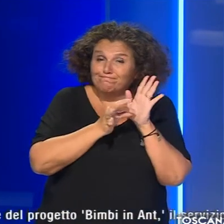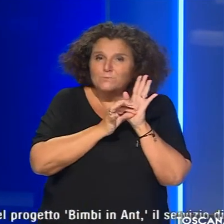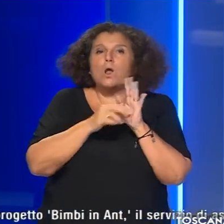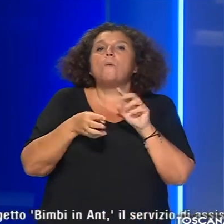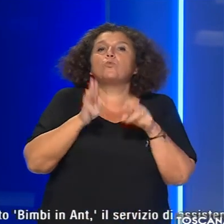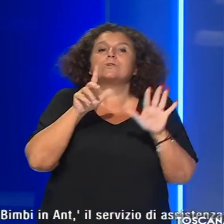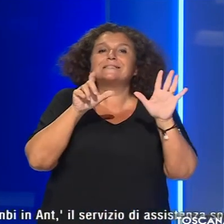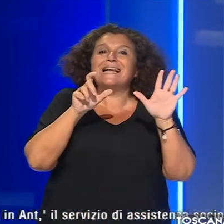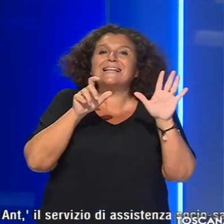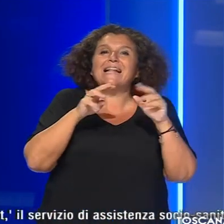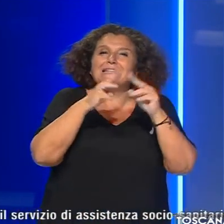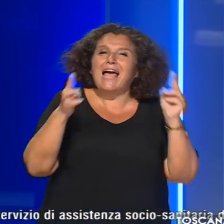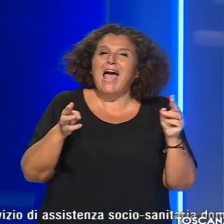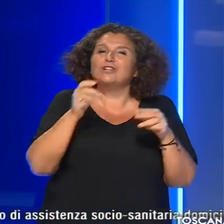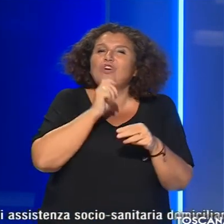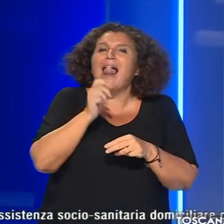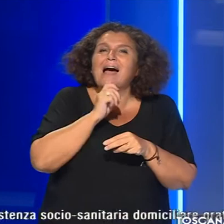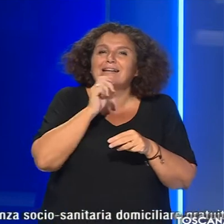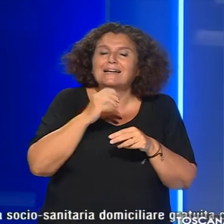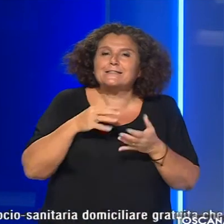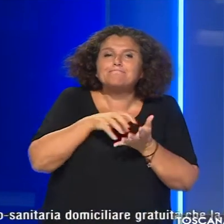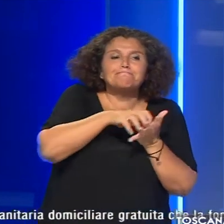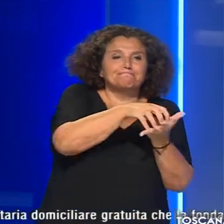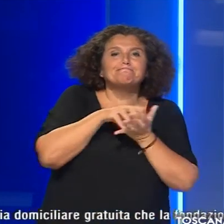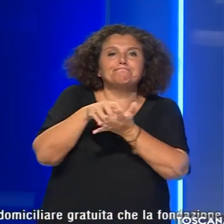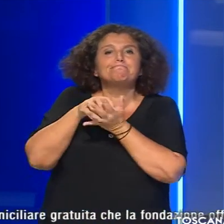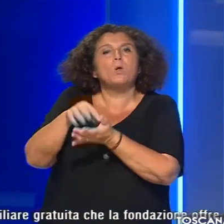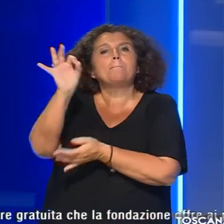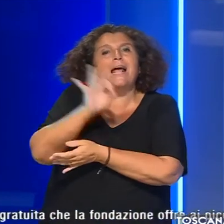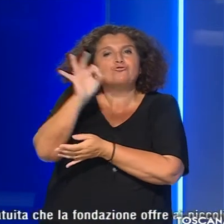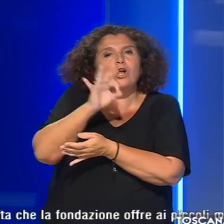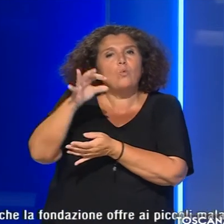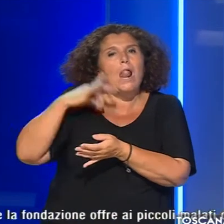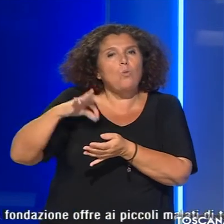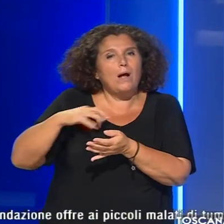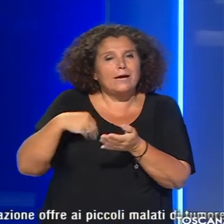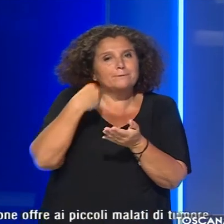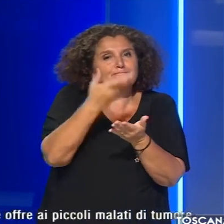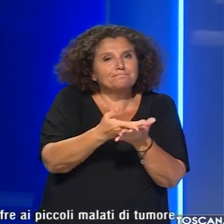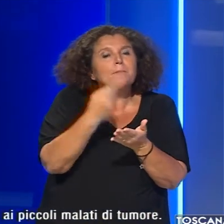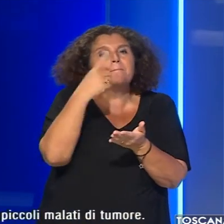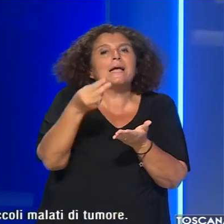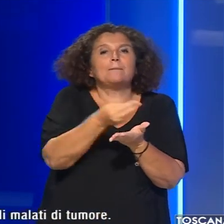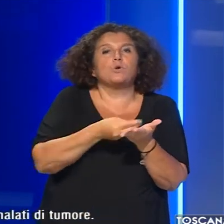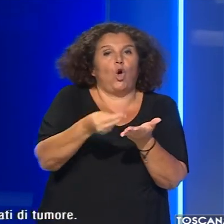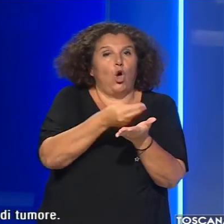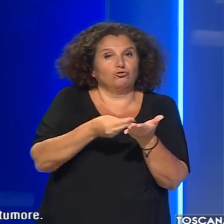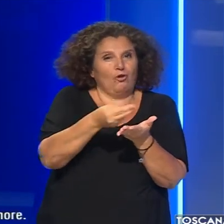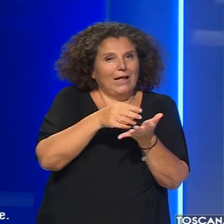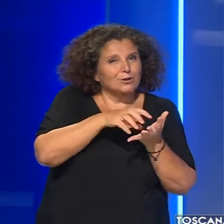70 gelaterie devolveranno una percentuale dell'incasso a favore del progetto